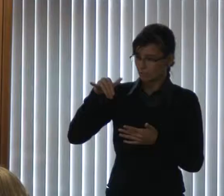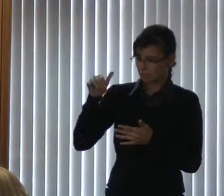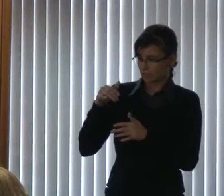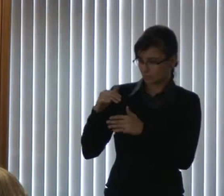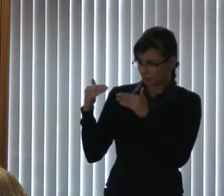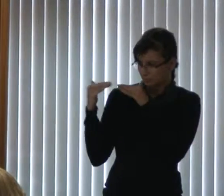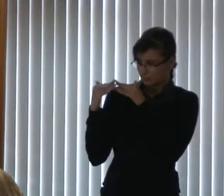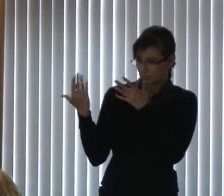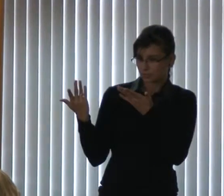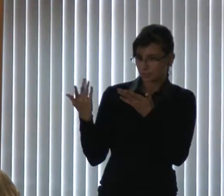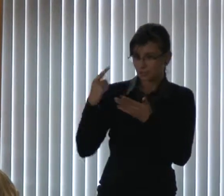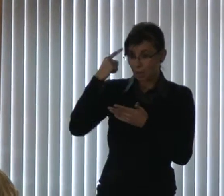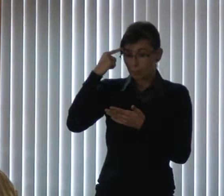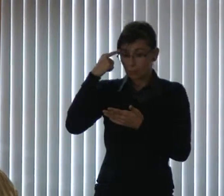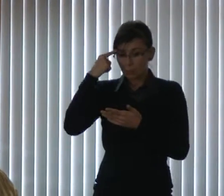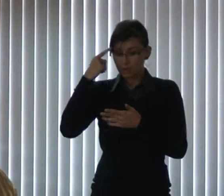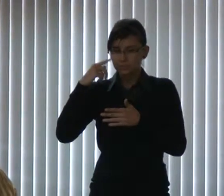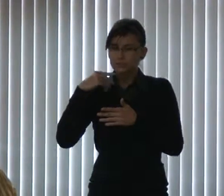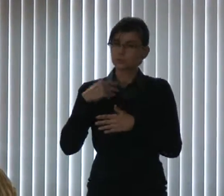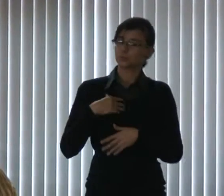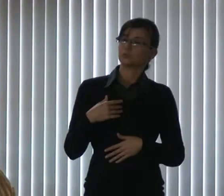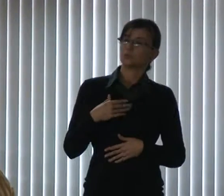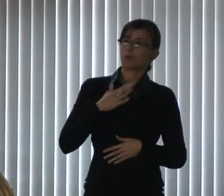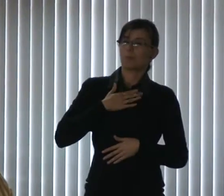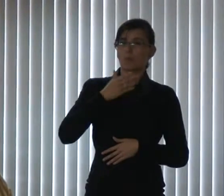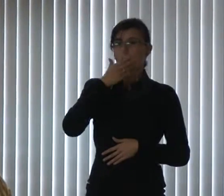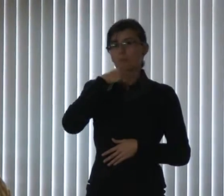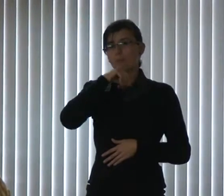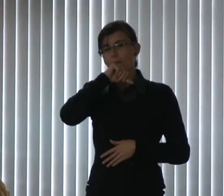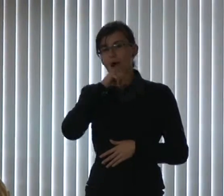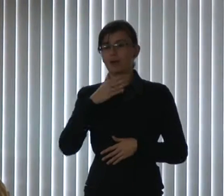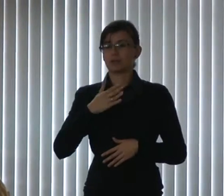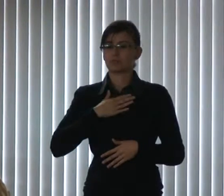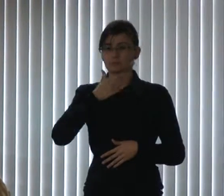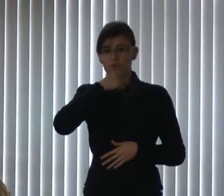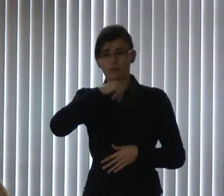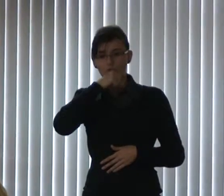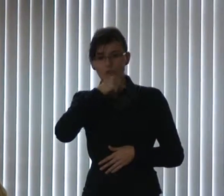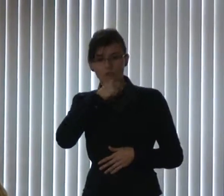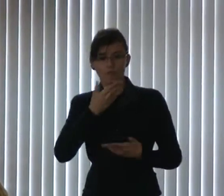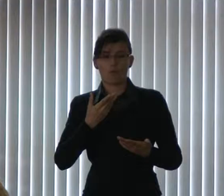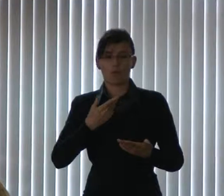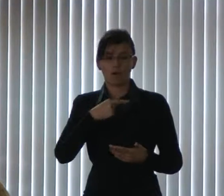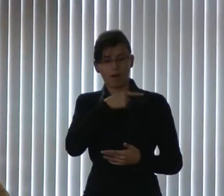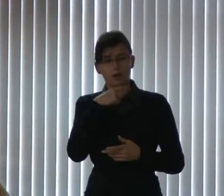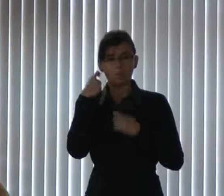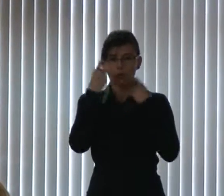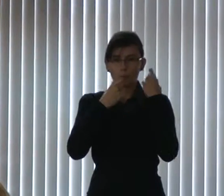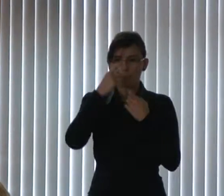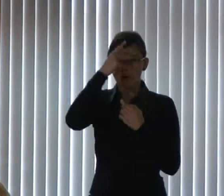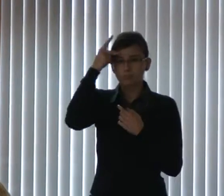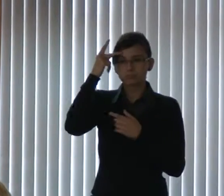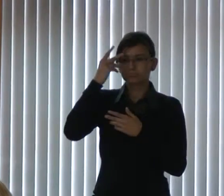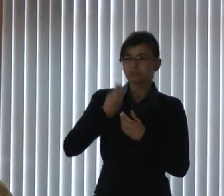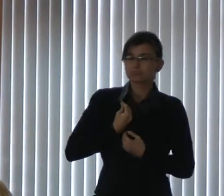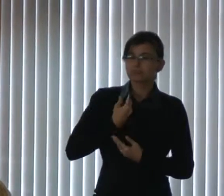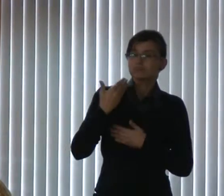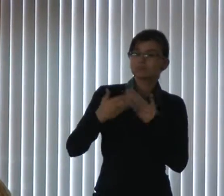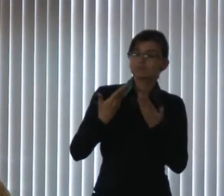dizer, puxa vida, o meu pai, o meu avô, o meu bisavô, se preocupou com a vida das pessoas. E é tão bom você deixar